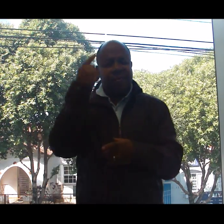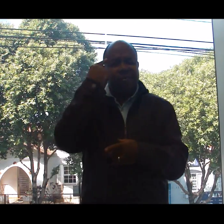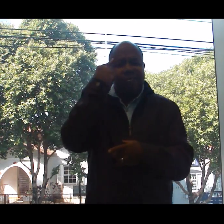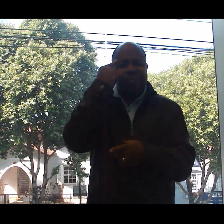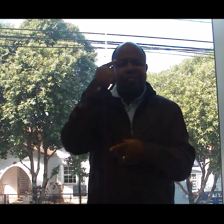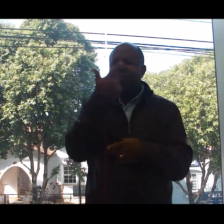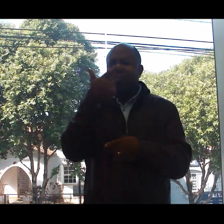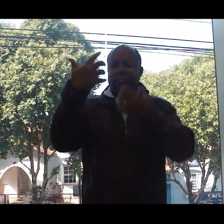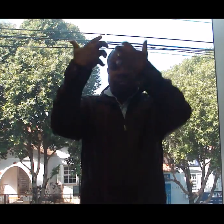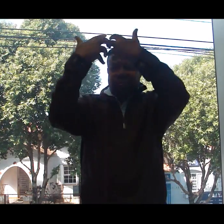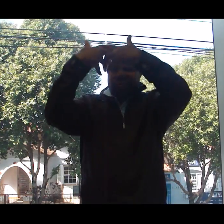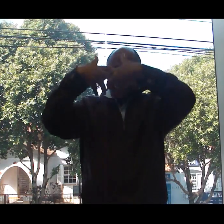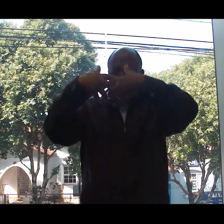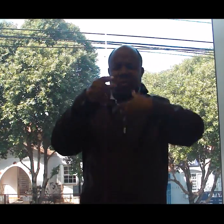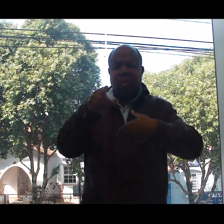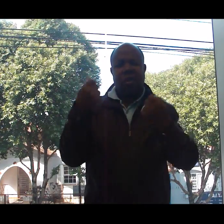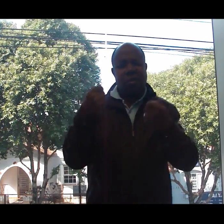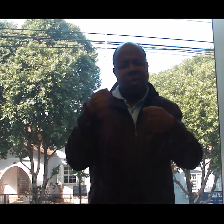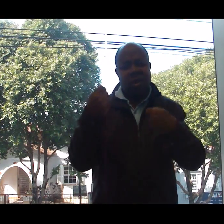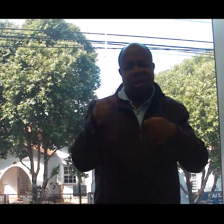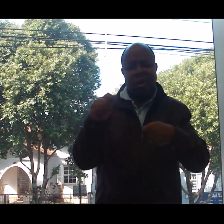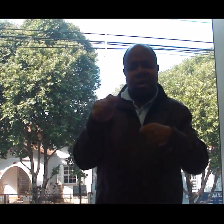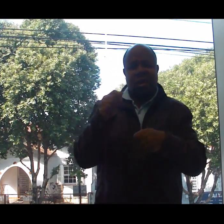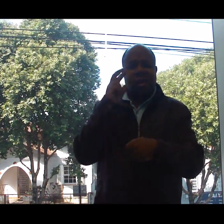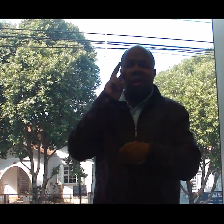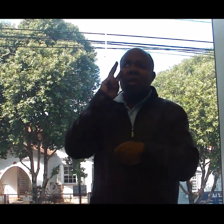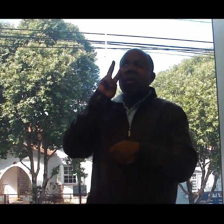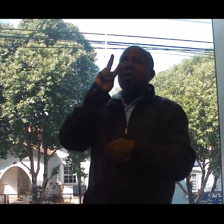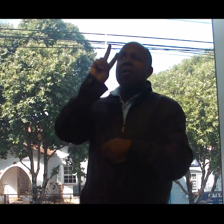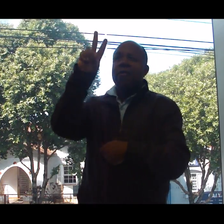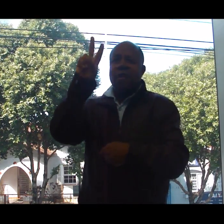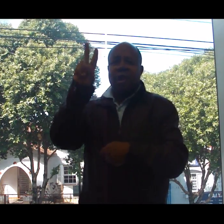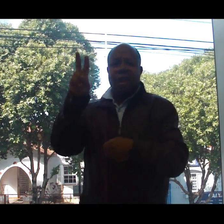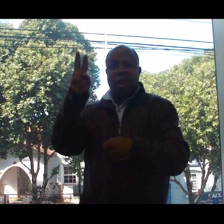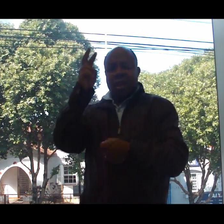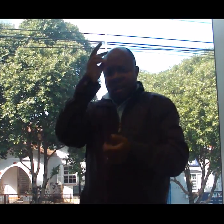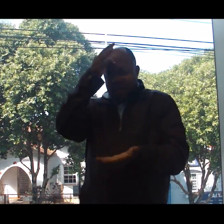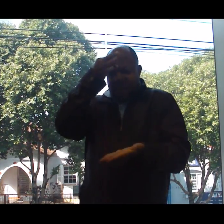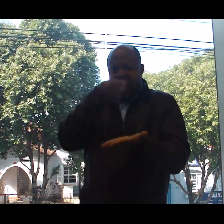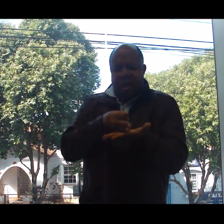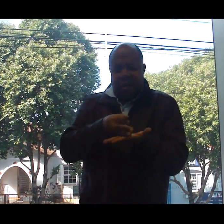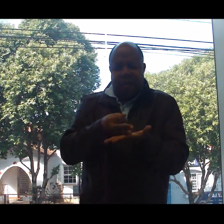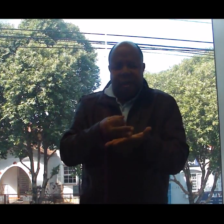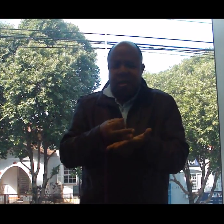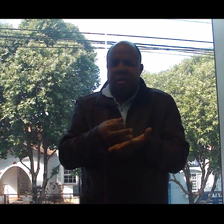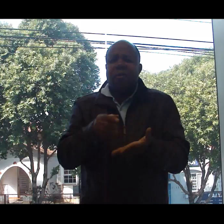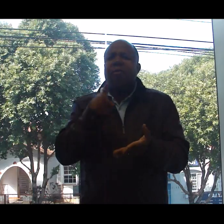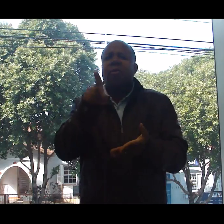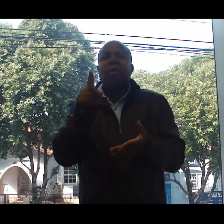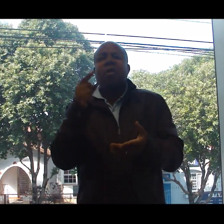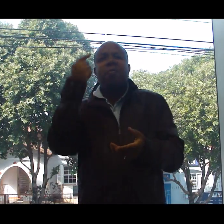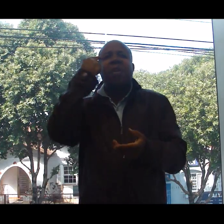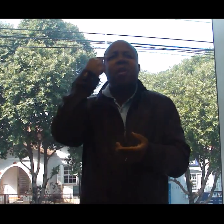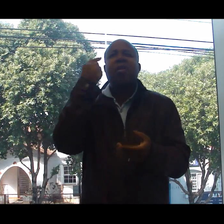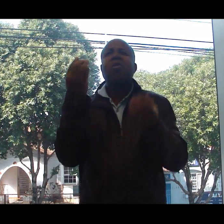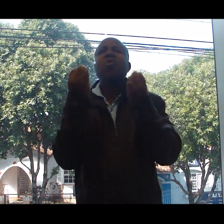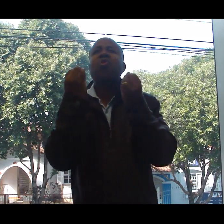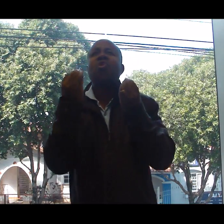virá a solução Você ficará desanimado, deprimido e frustrado Só porque você não enxerga uma luz no fim do